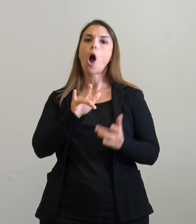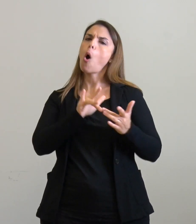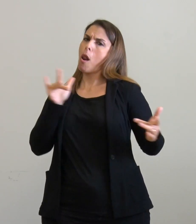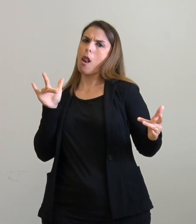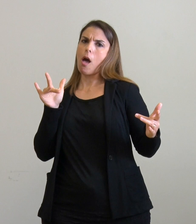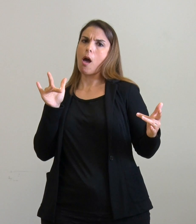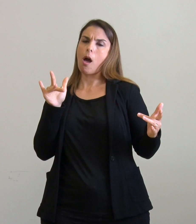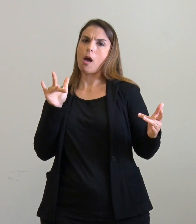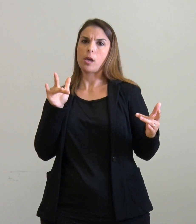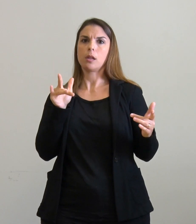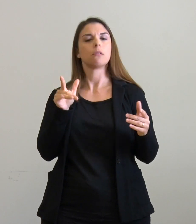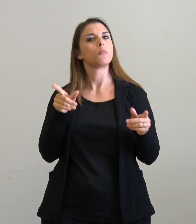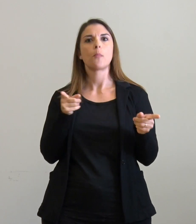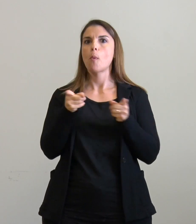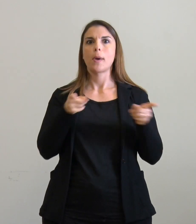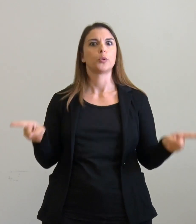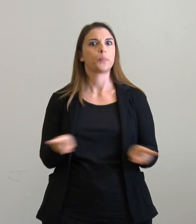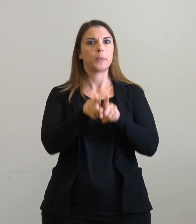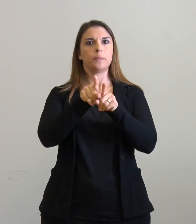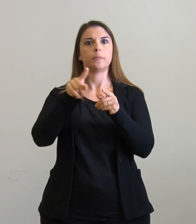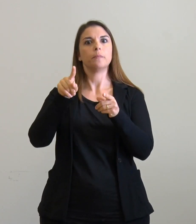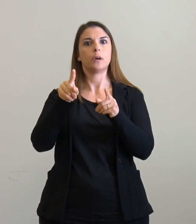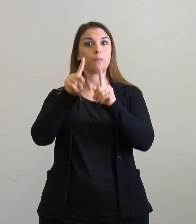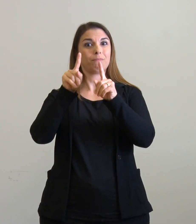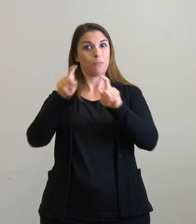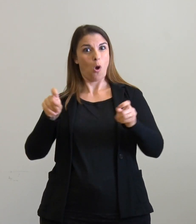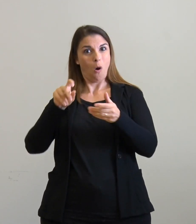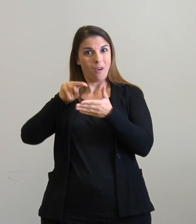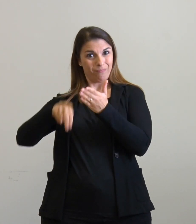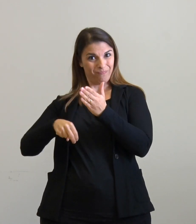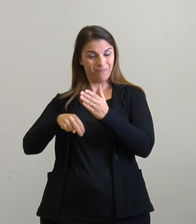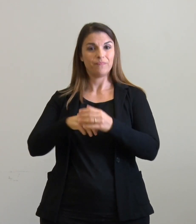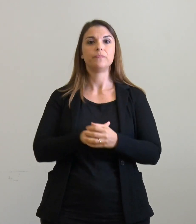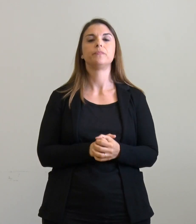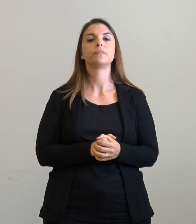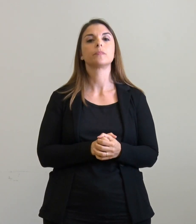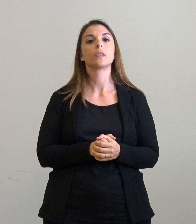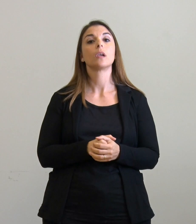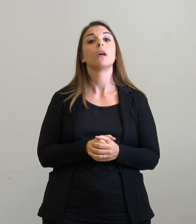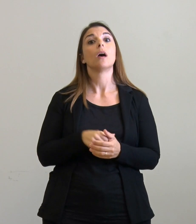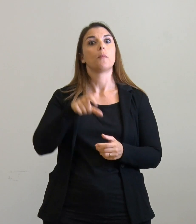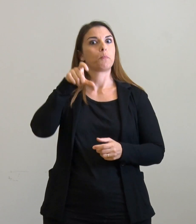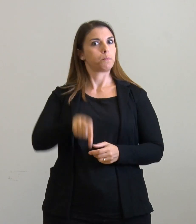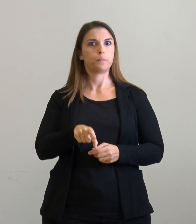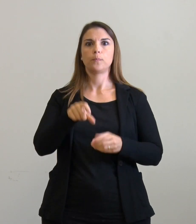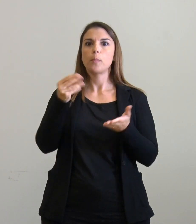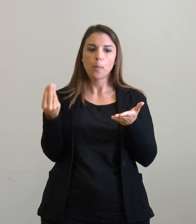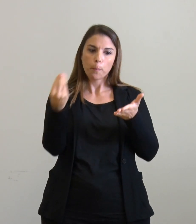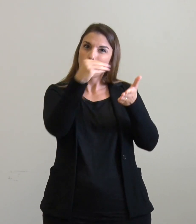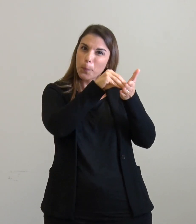contestualmente all'iscrizione alla prova. È necessario compilare la sezione Richiesta di